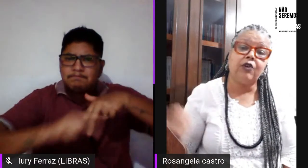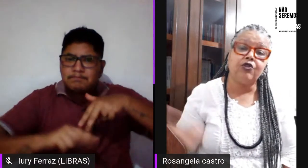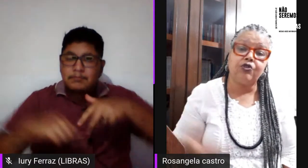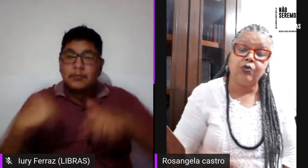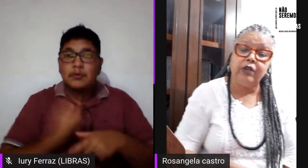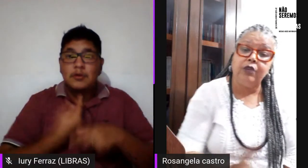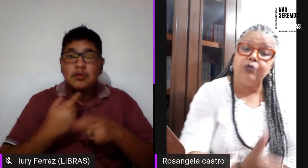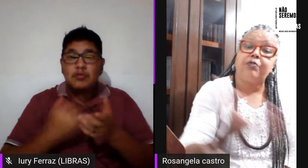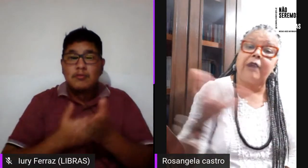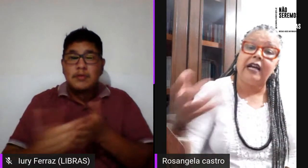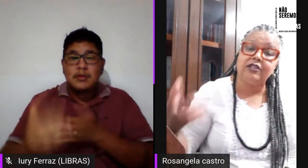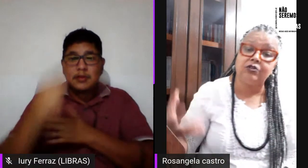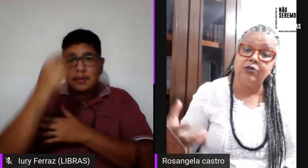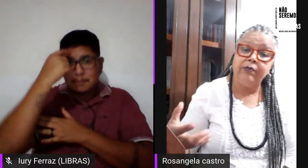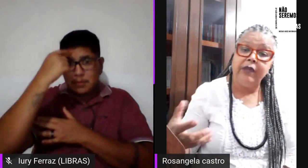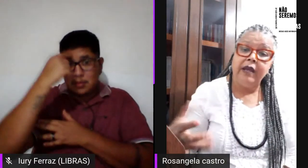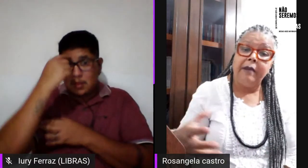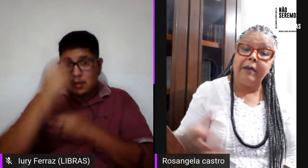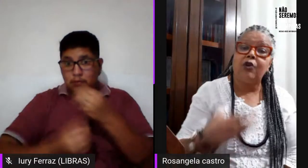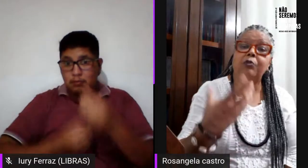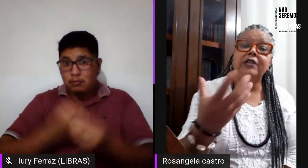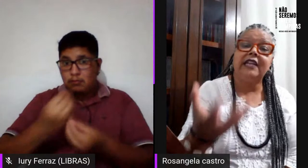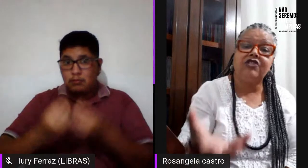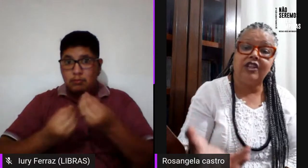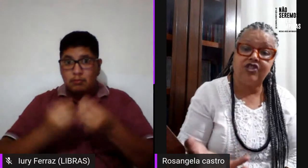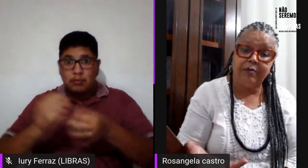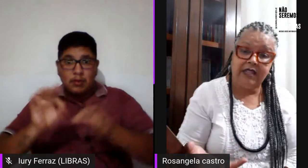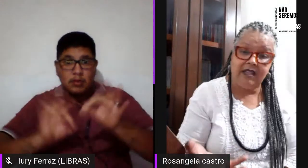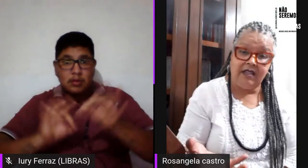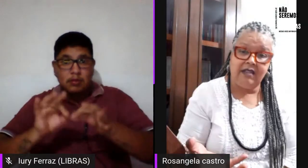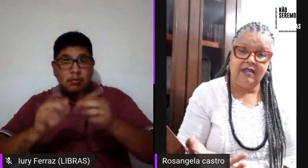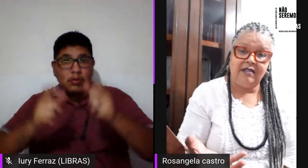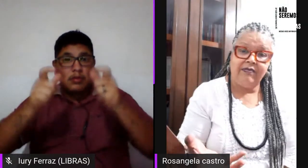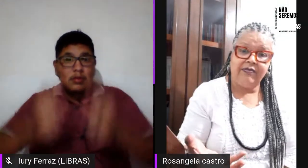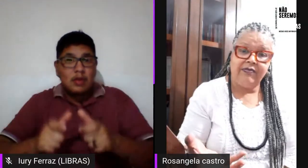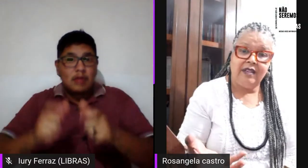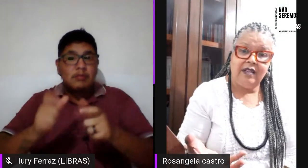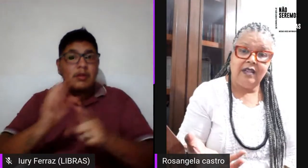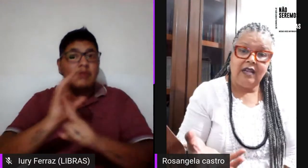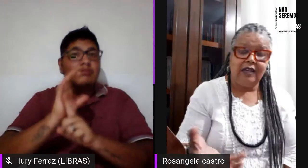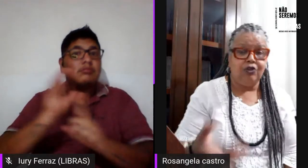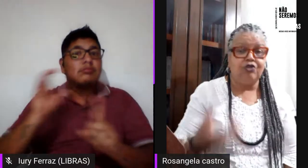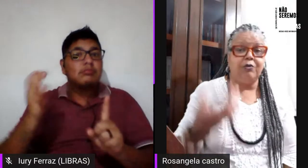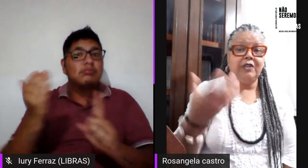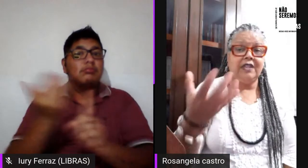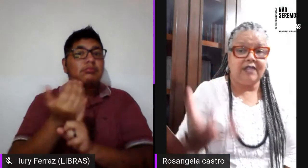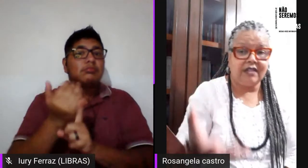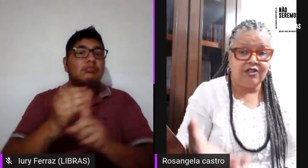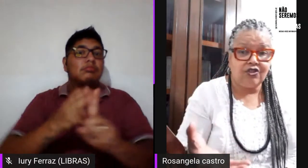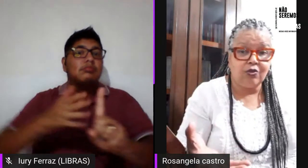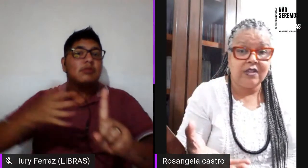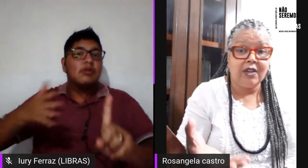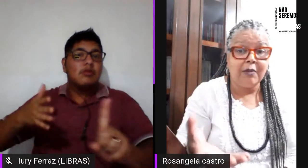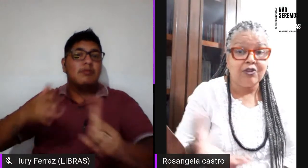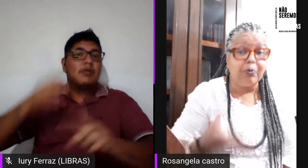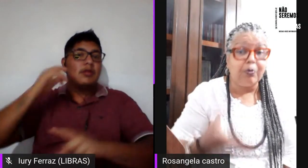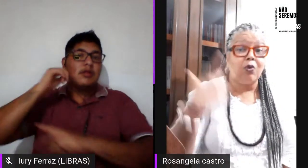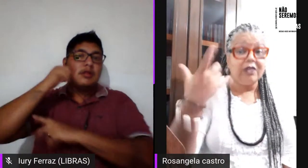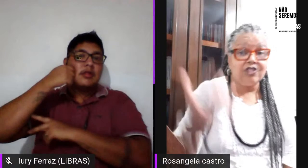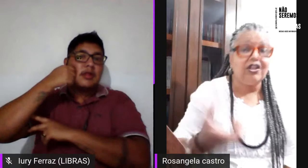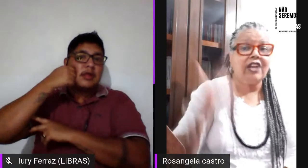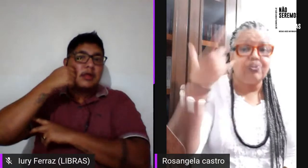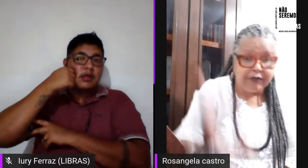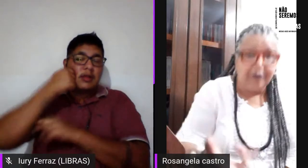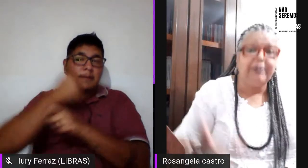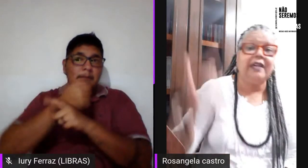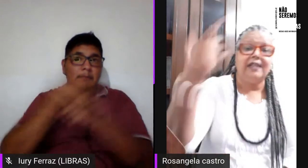a gente vai construir um espaço para a comunidade LGBT negra. 2003, essa discussão, mas por